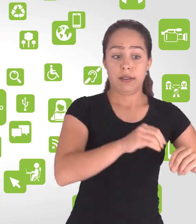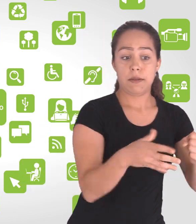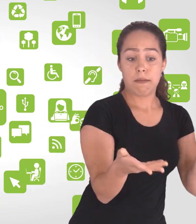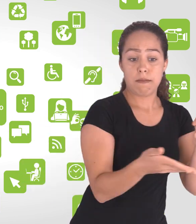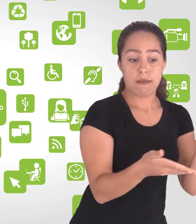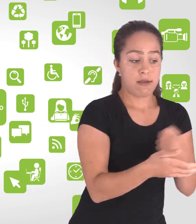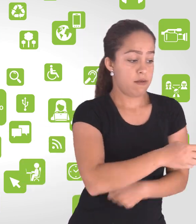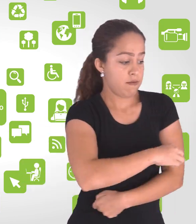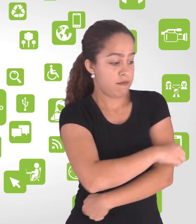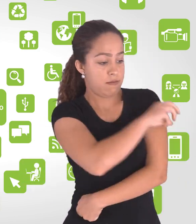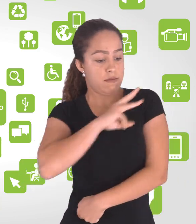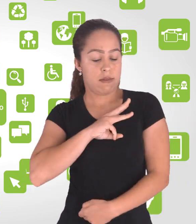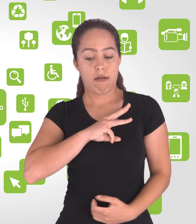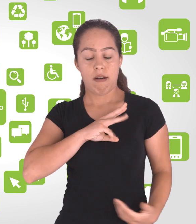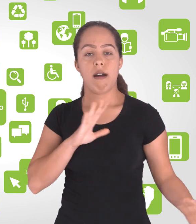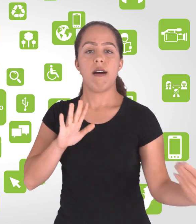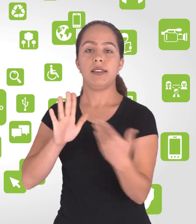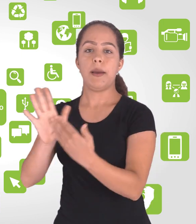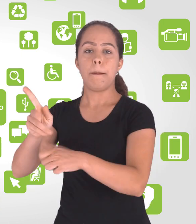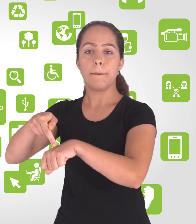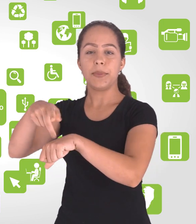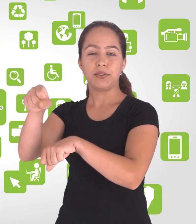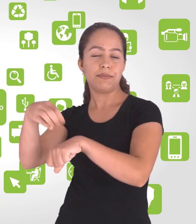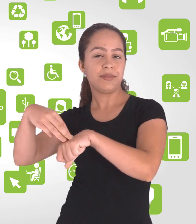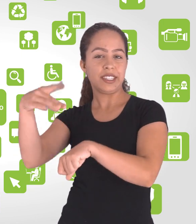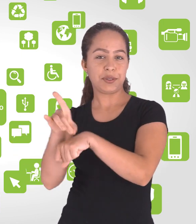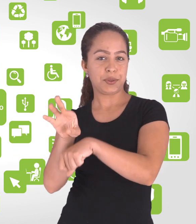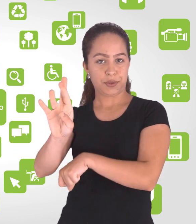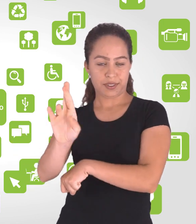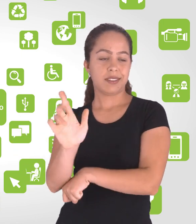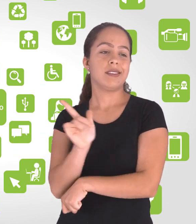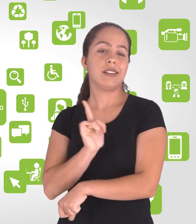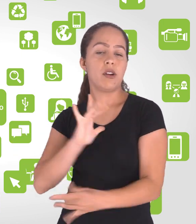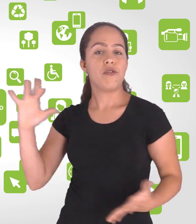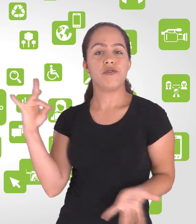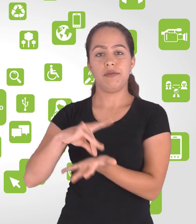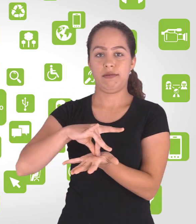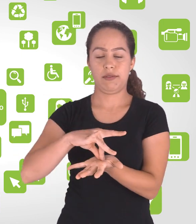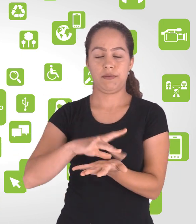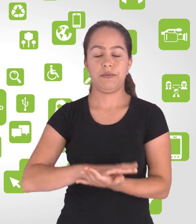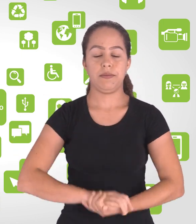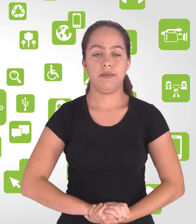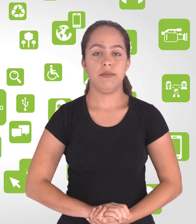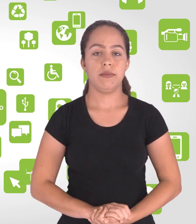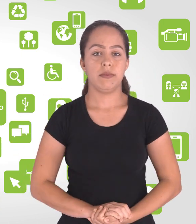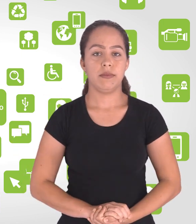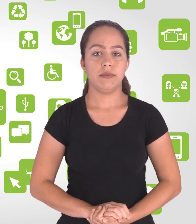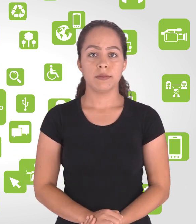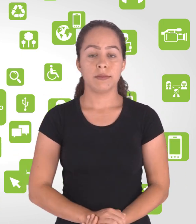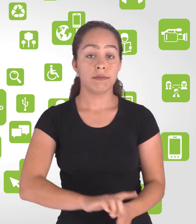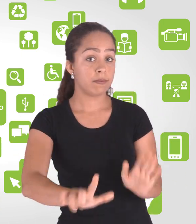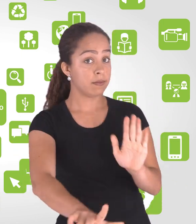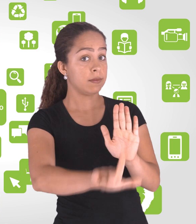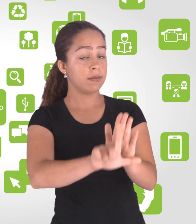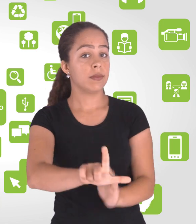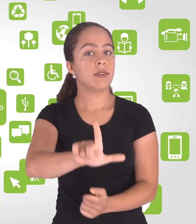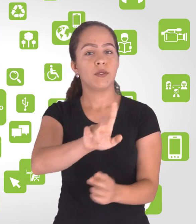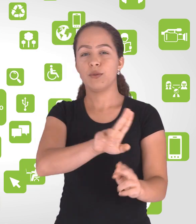EAD no Brasil, temos algumas normas que ganham relevo. Em 96, a Lei de Diretrizes e Bases da Educação Nacional,